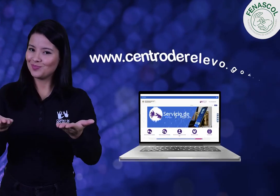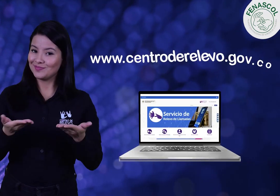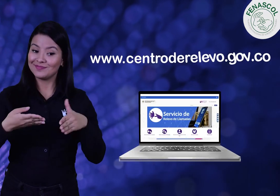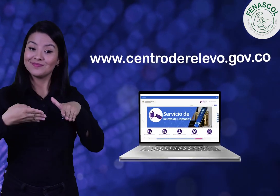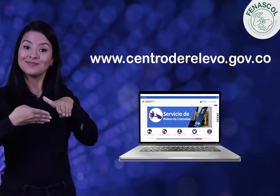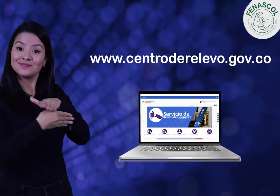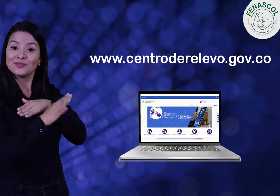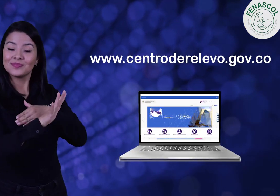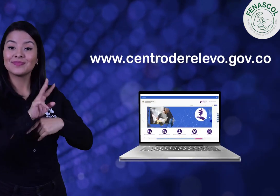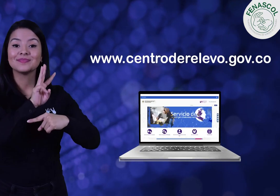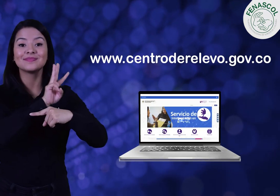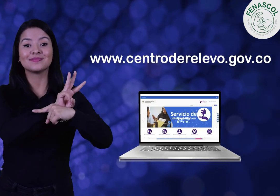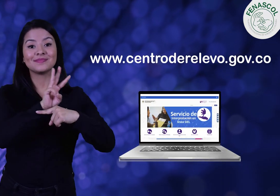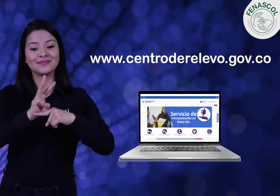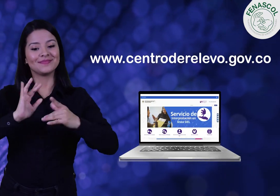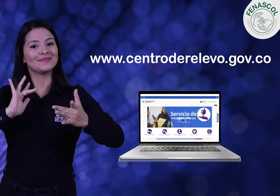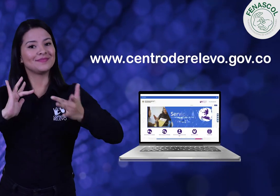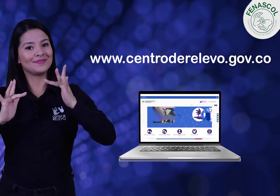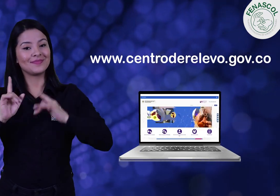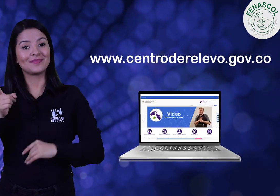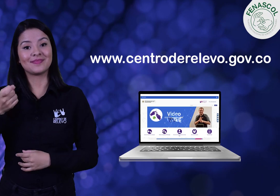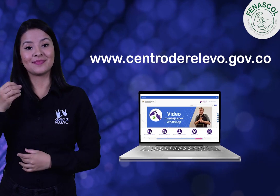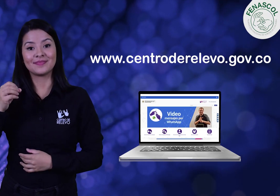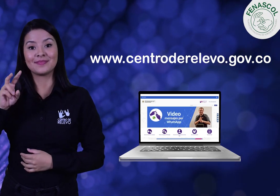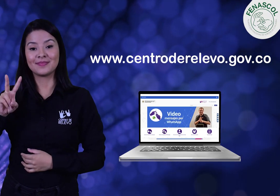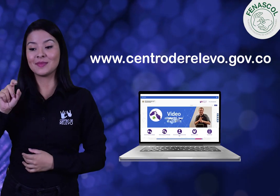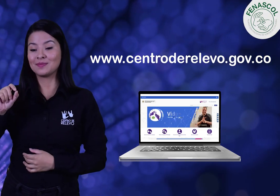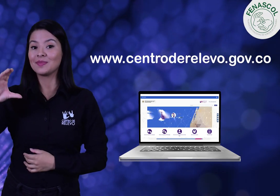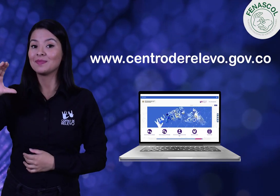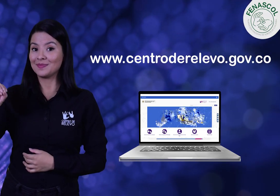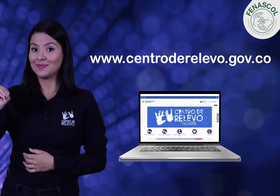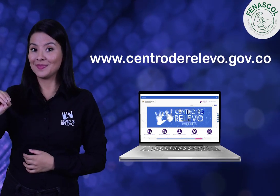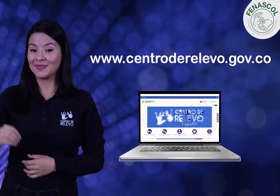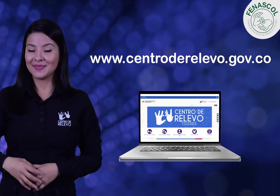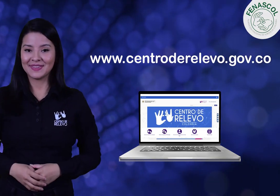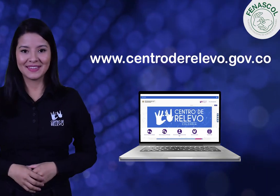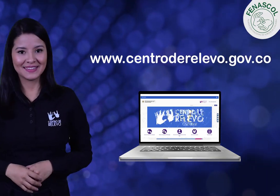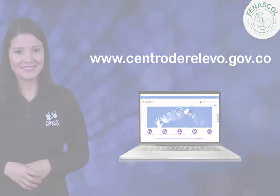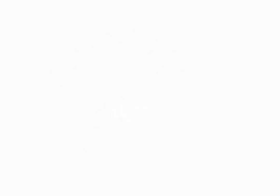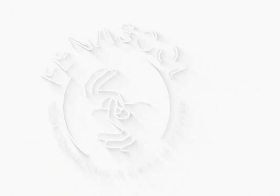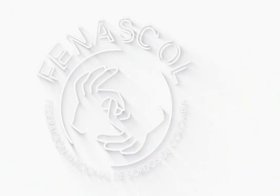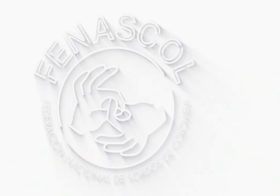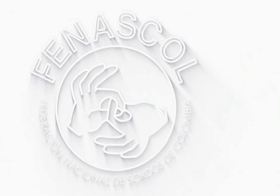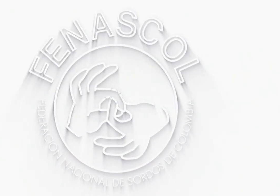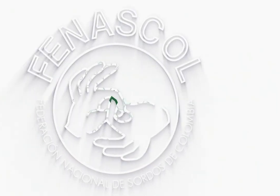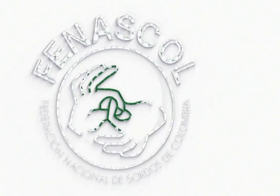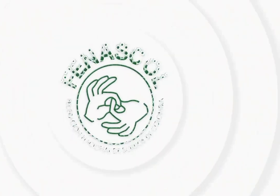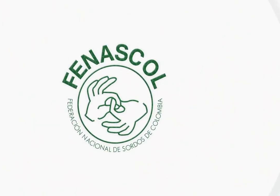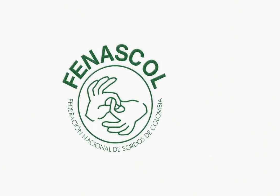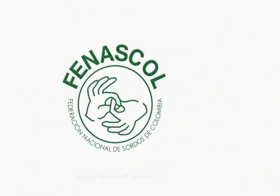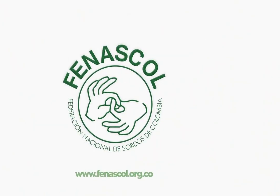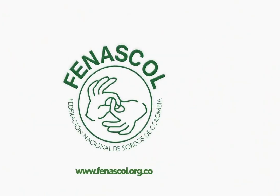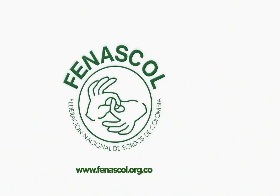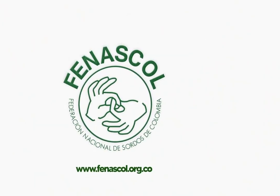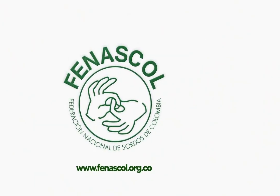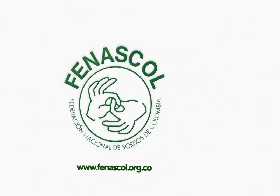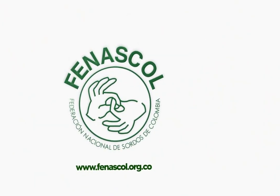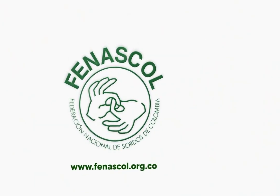www.centroderrelevo.gov.co www.centroderrelevo.co.centrodelevo.co.co.cx www